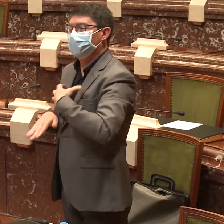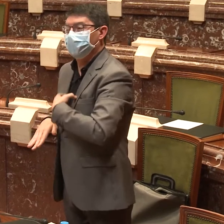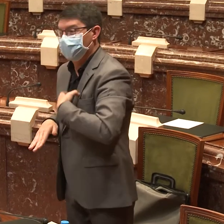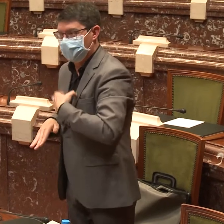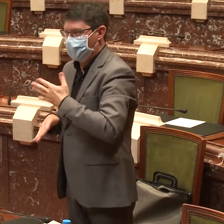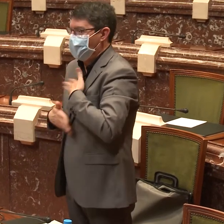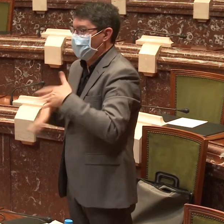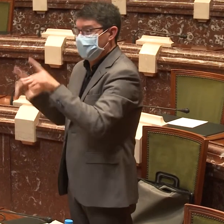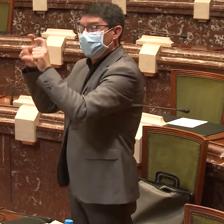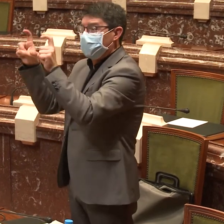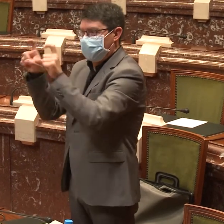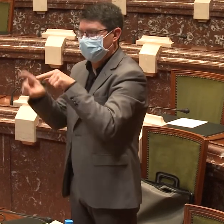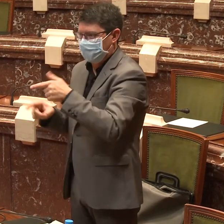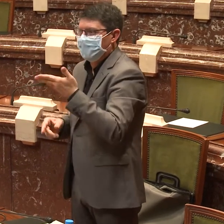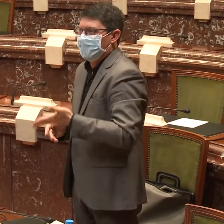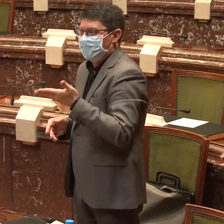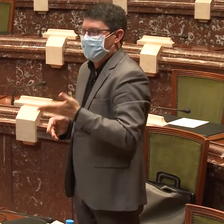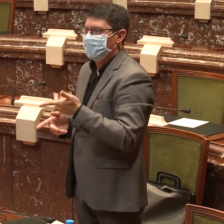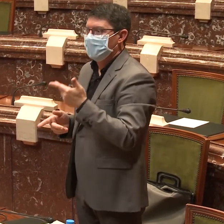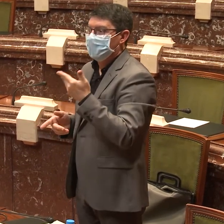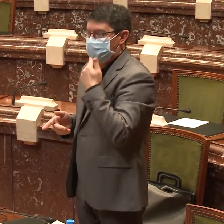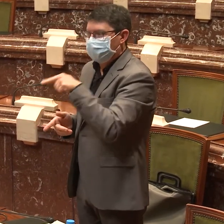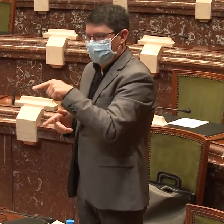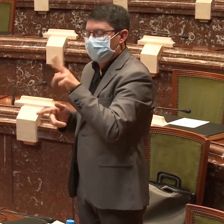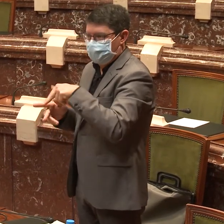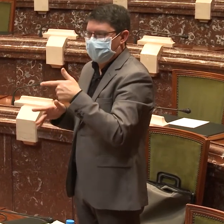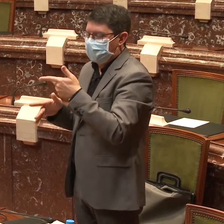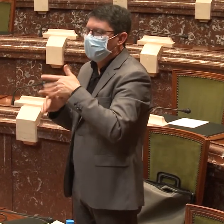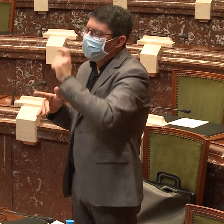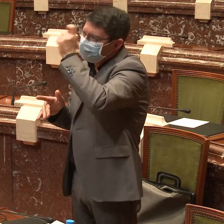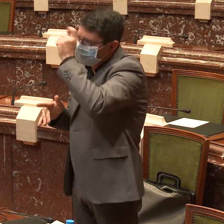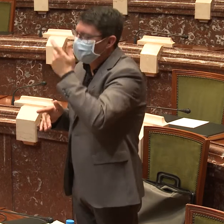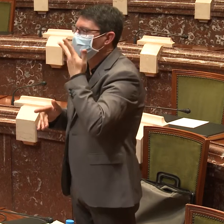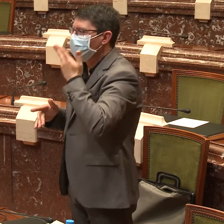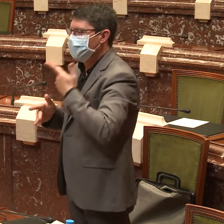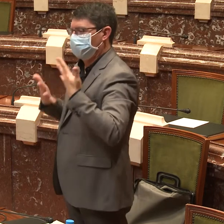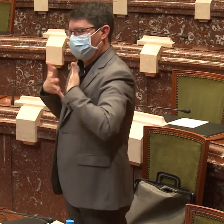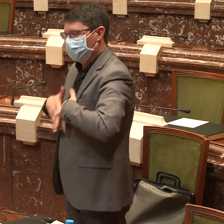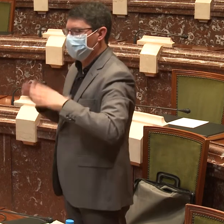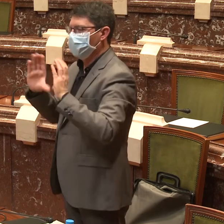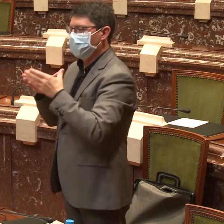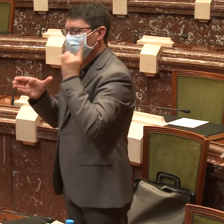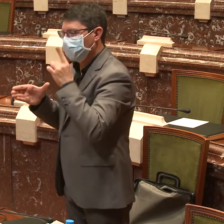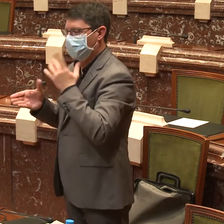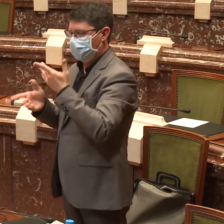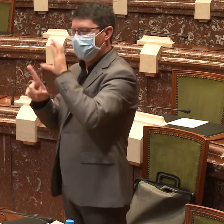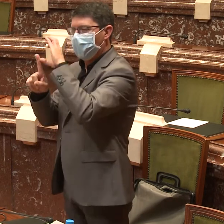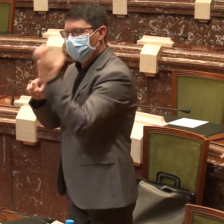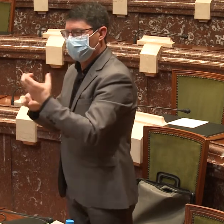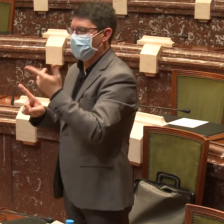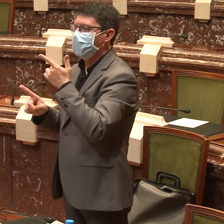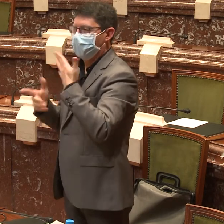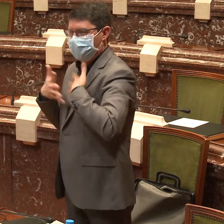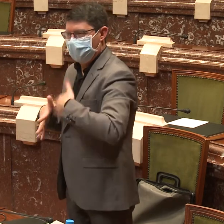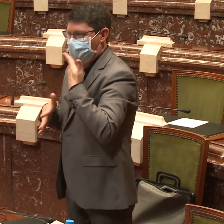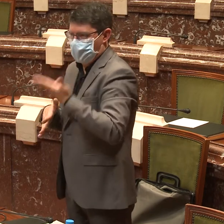nos vendría muy bien, que en cualquier entidad, ya sea pública o privada, un mínimo a la hora